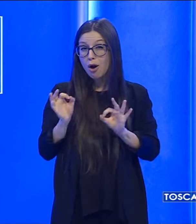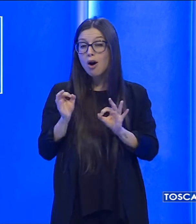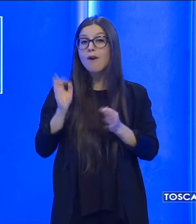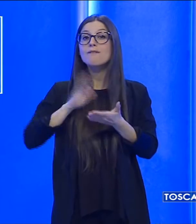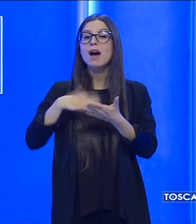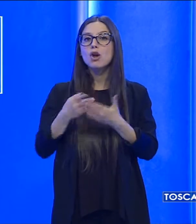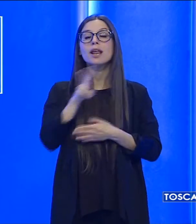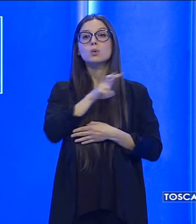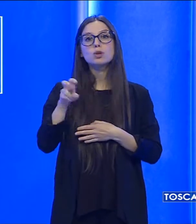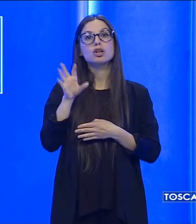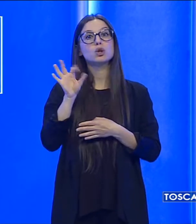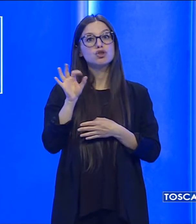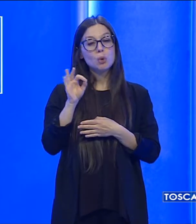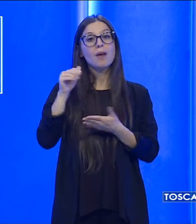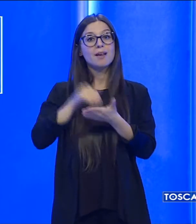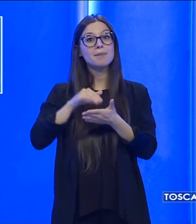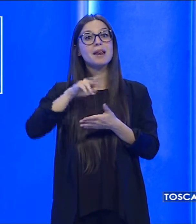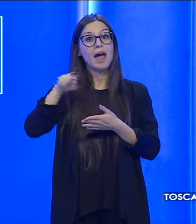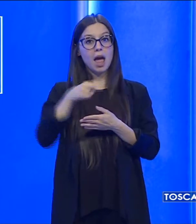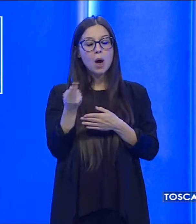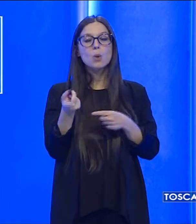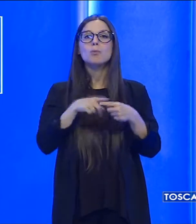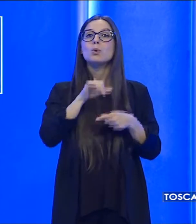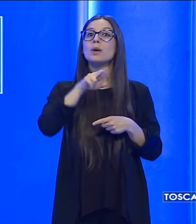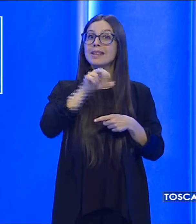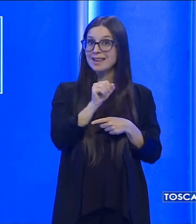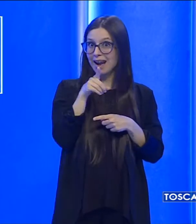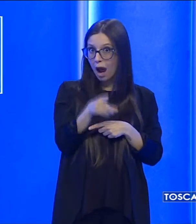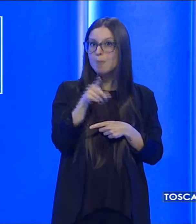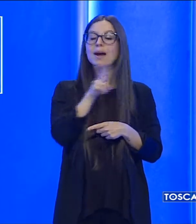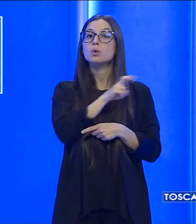mila euro e l'IRAP per 270 mila.